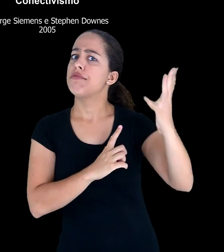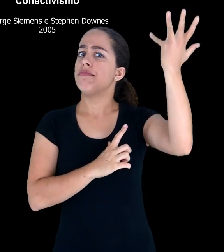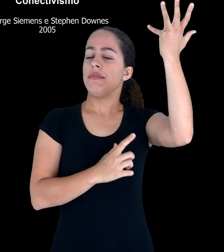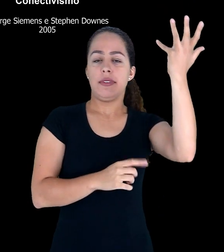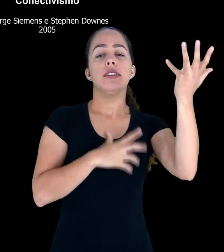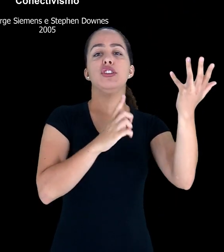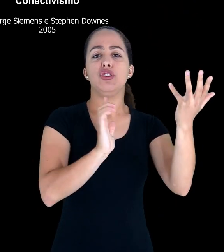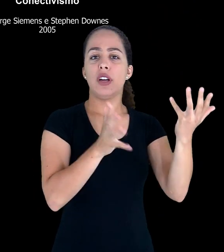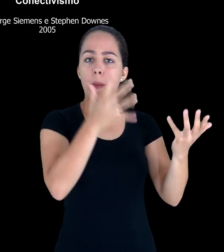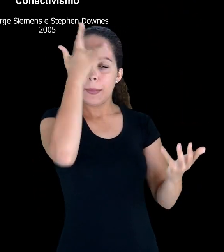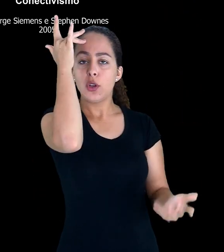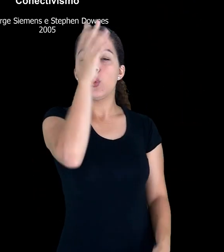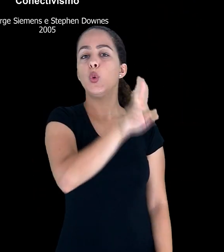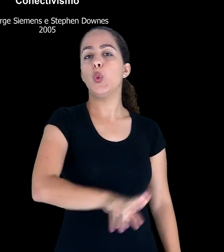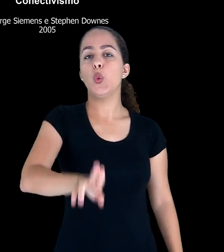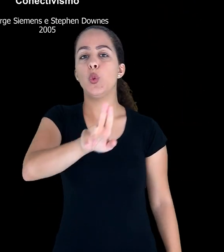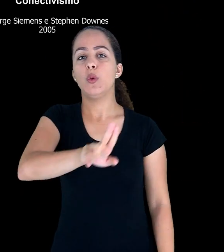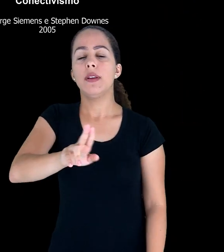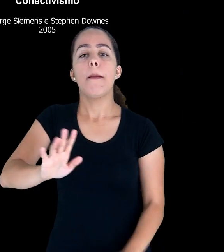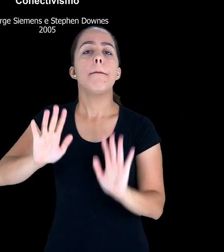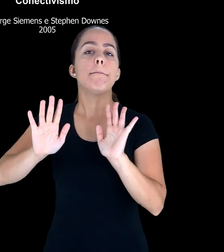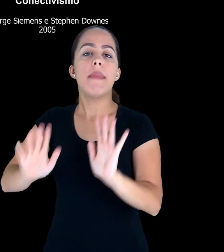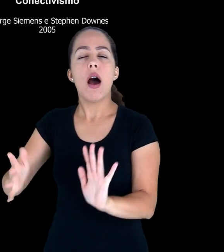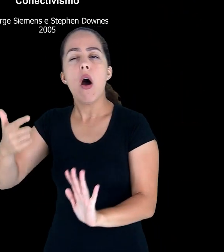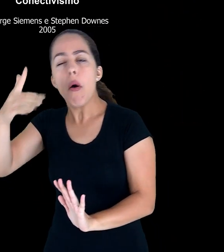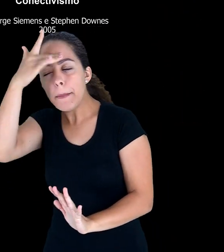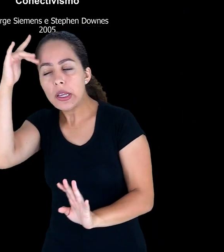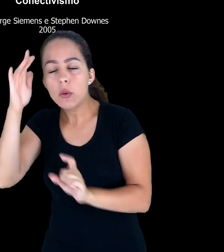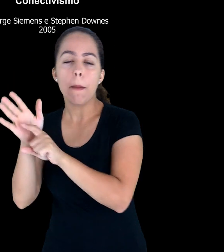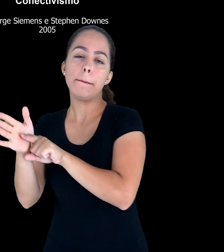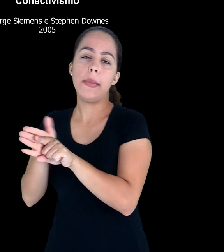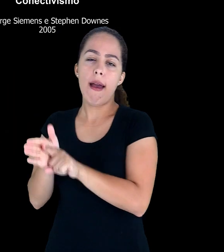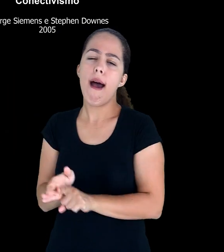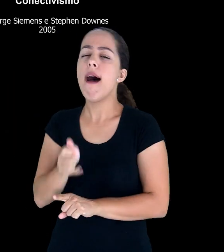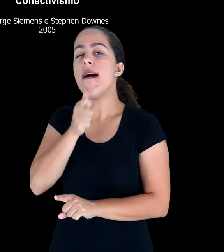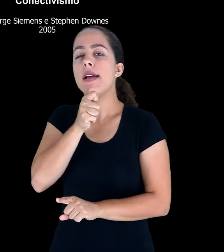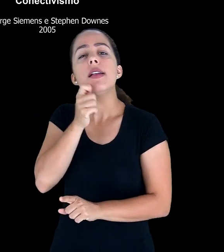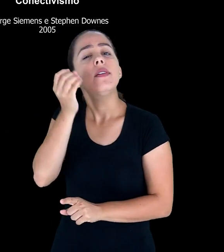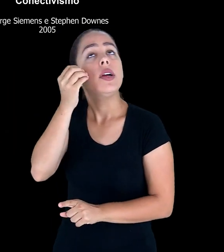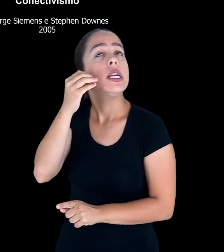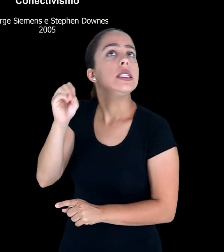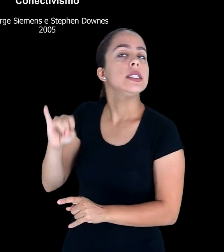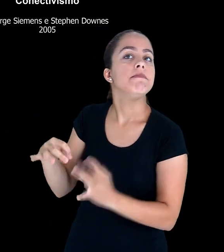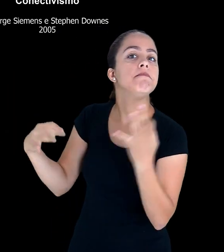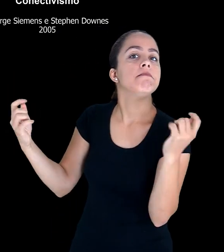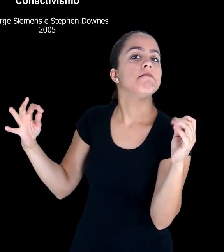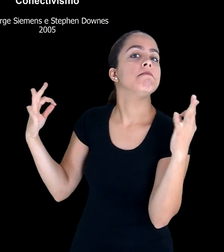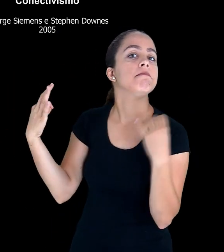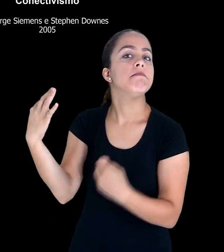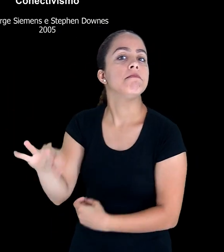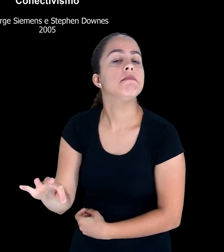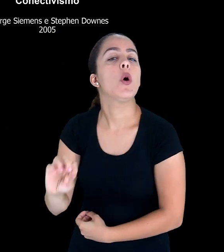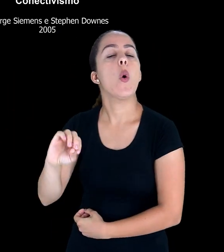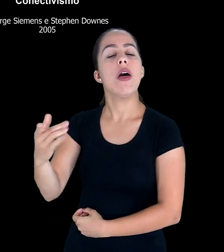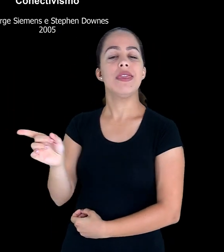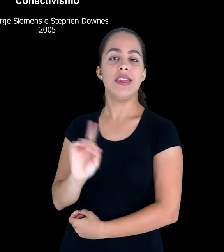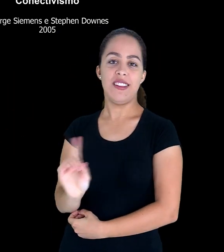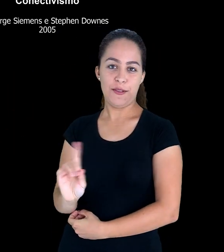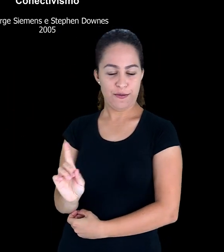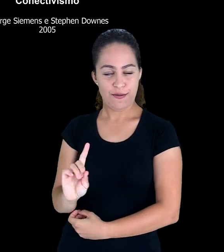acontece. Então, como funciona o conhecimento no conectivismo? O conhecimento é um processo complexo, dinâmico e